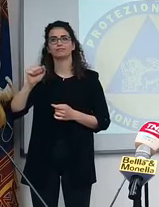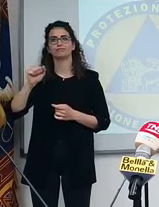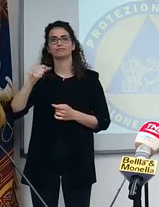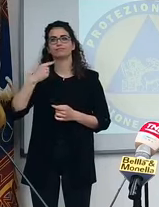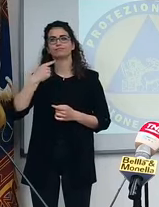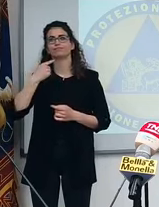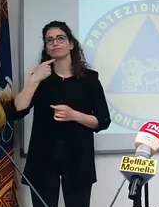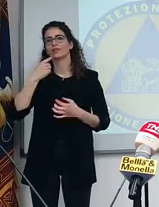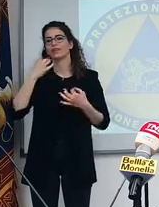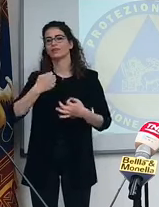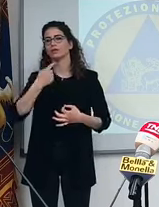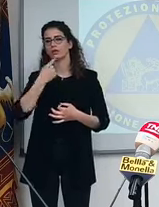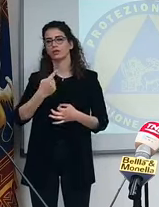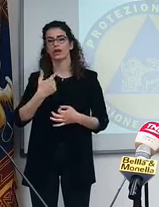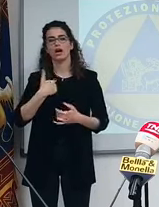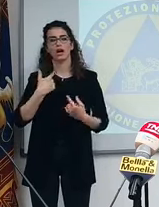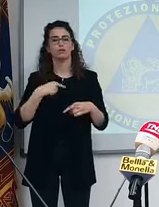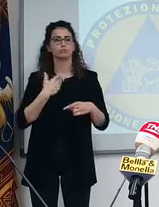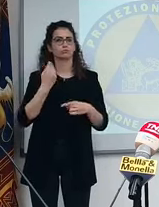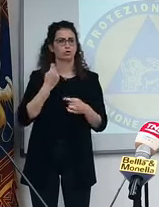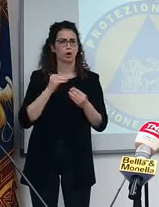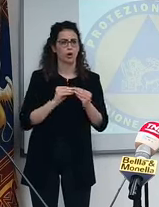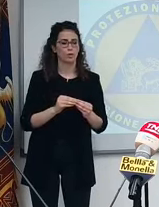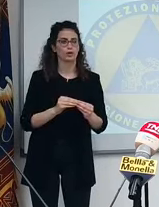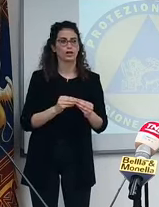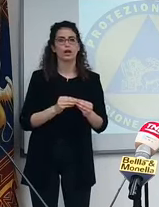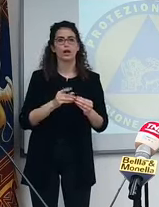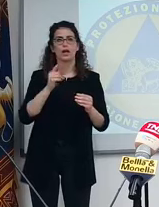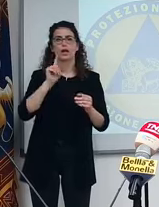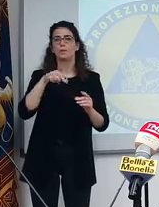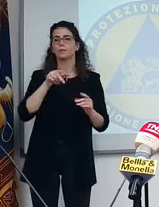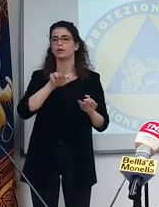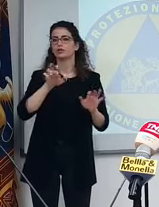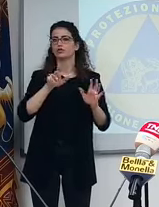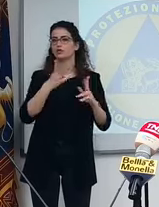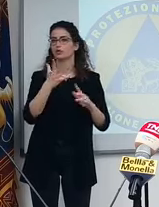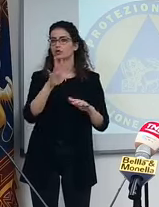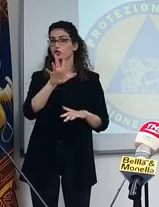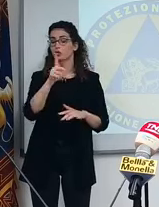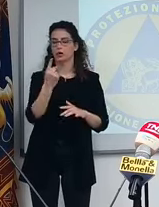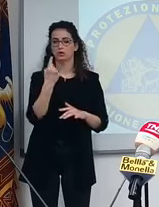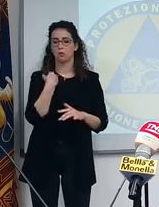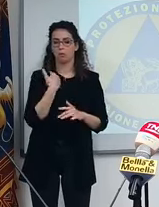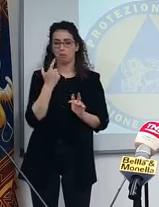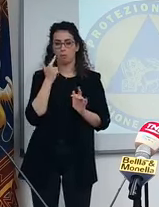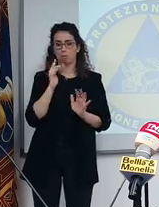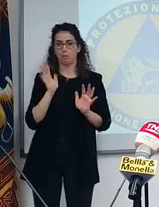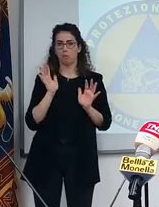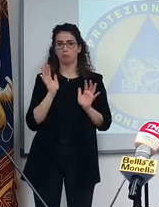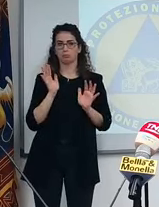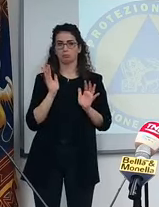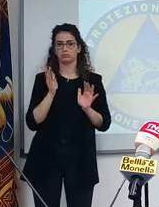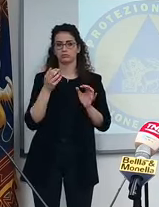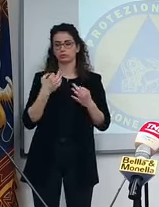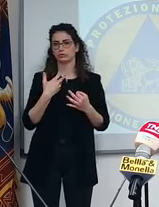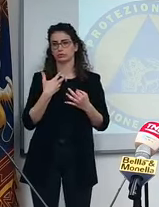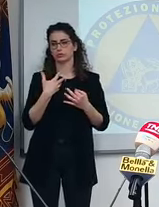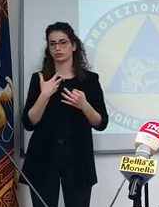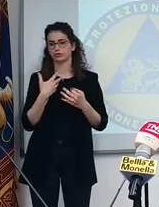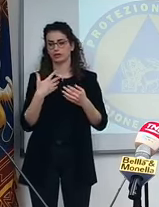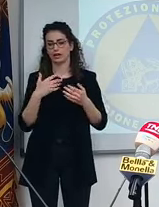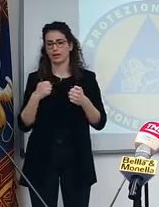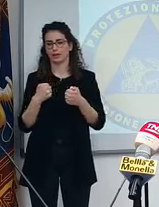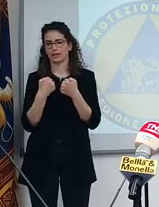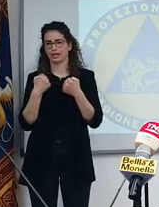sapere giustamente questa roba del 51. Eh sì, perché il 51 a noi è ignoto, sarà un inghippo nato chissà da